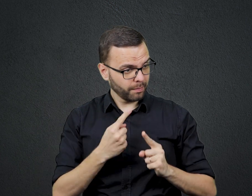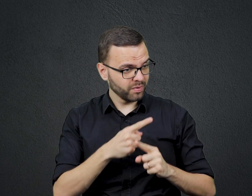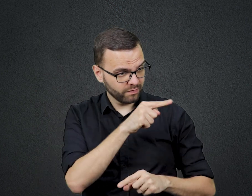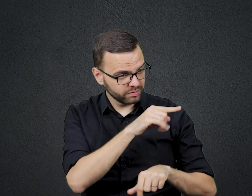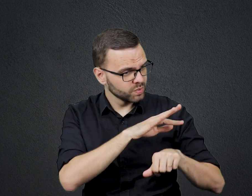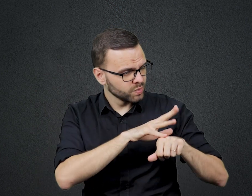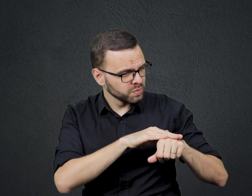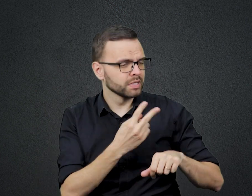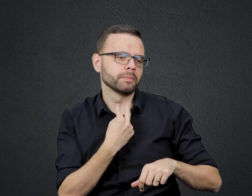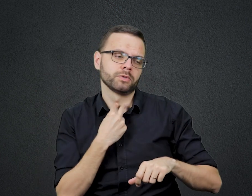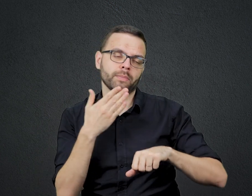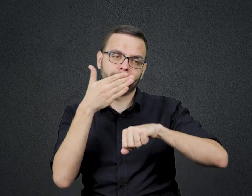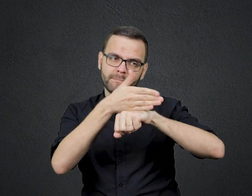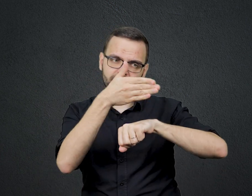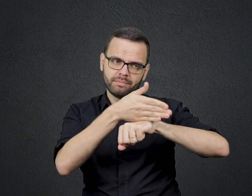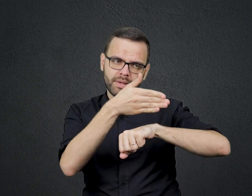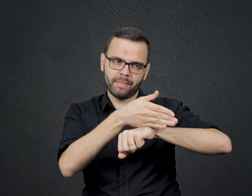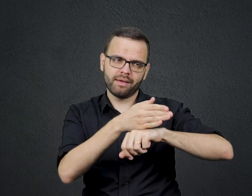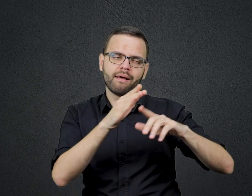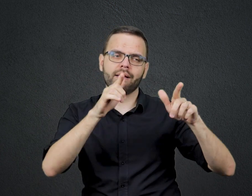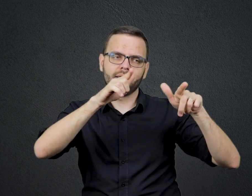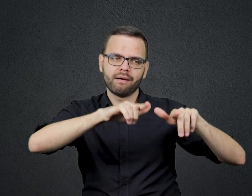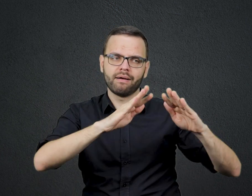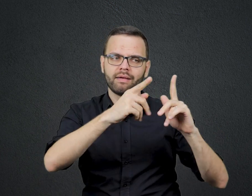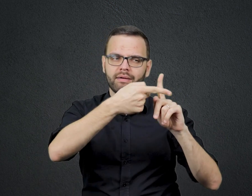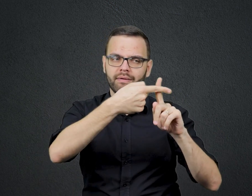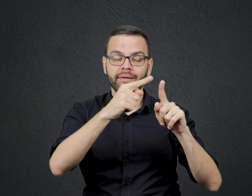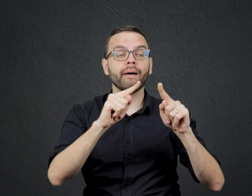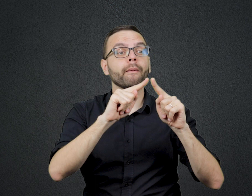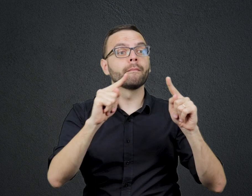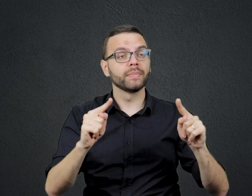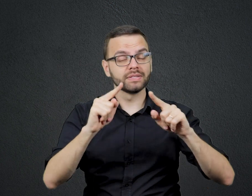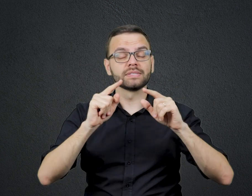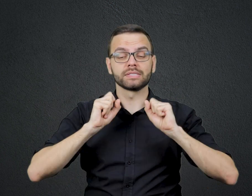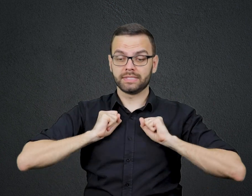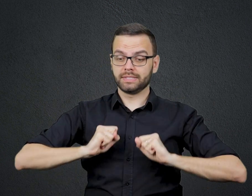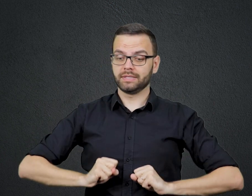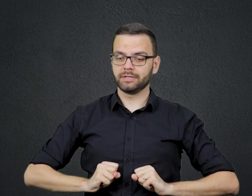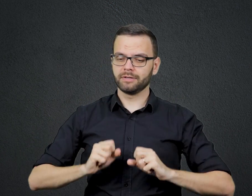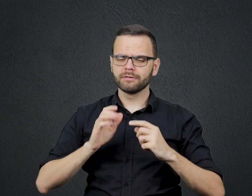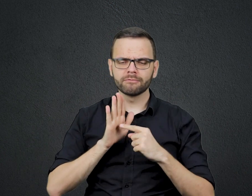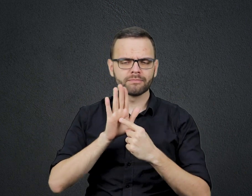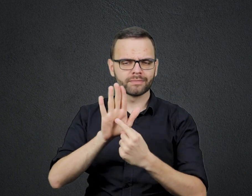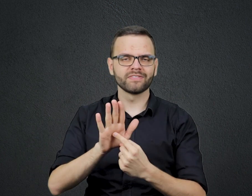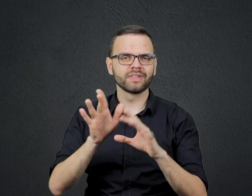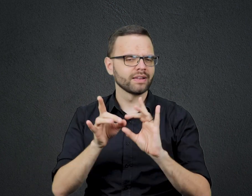podiam entrar no templo Mas os sacerdotes iriam declará-los curados E liberados para as atividades